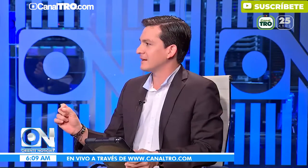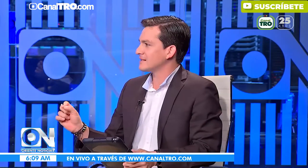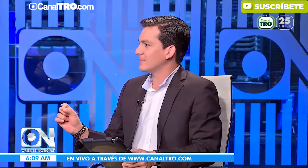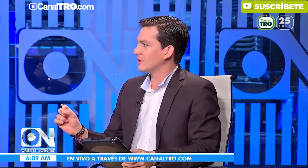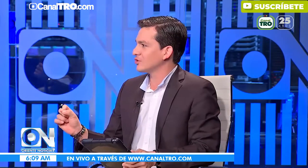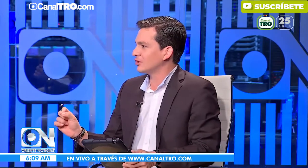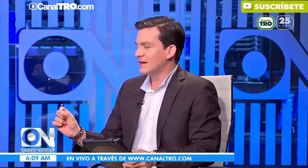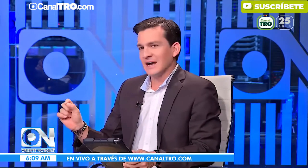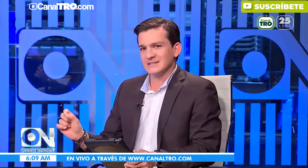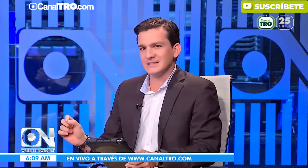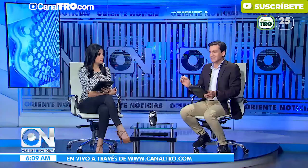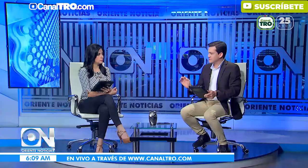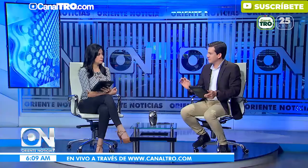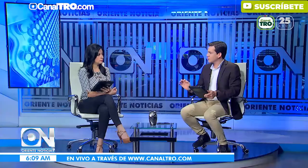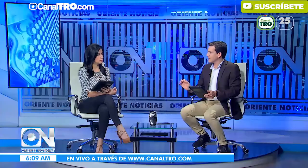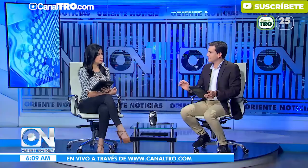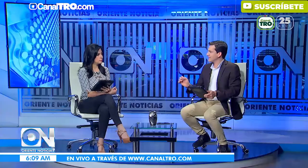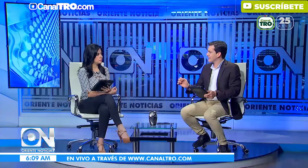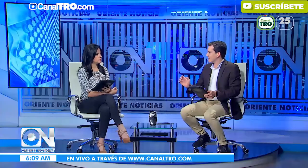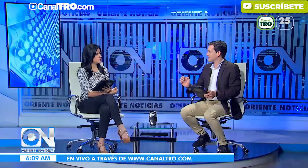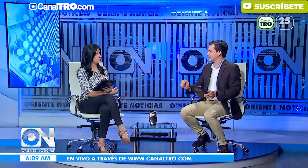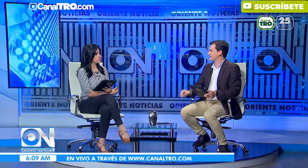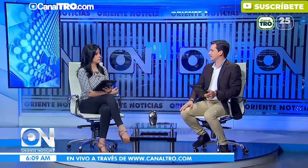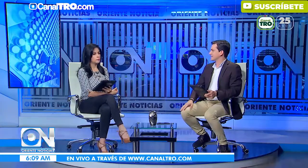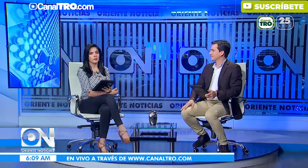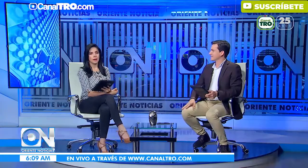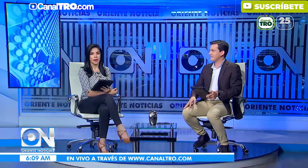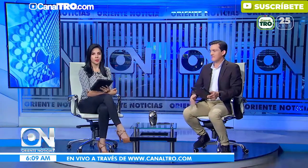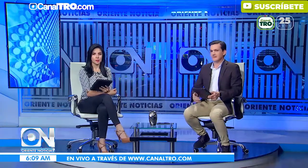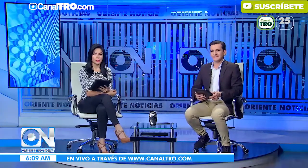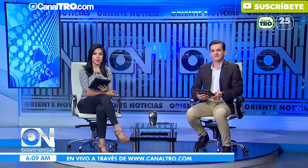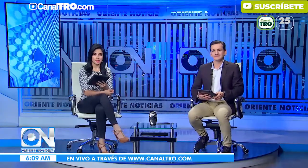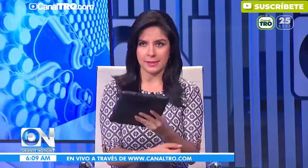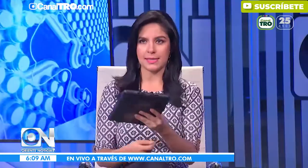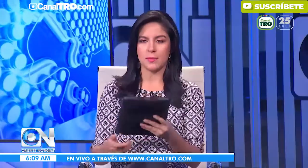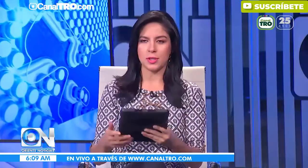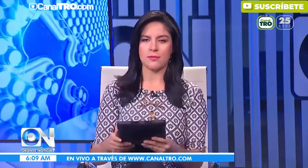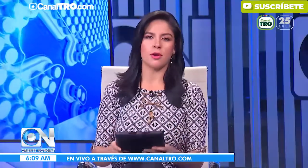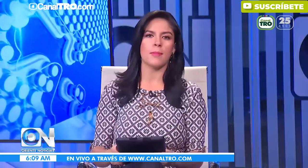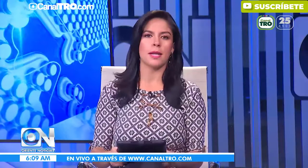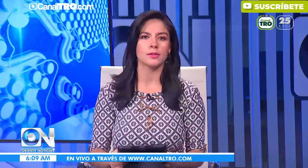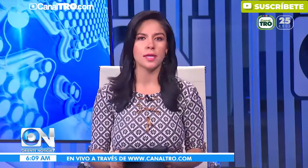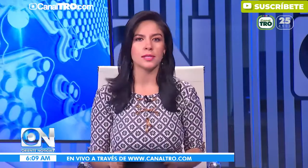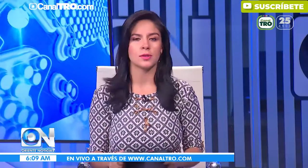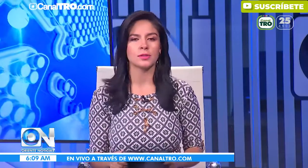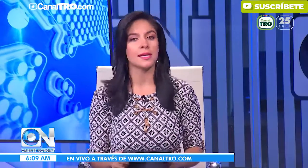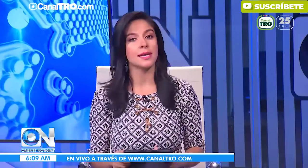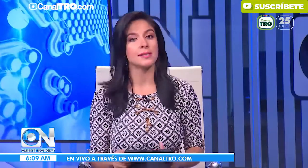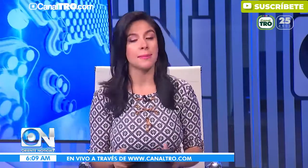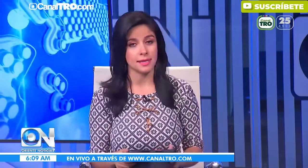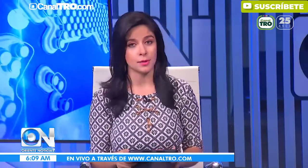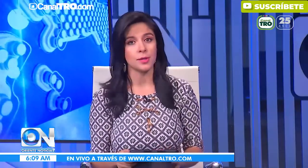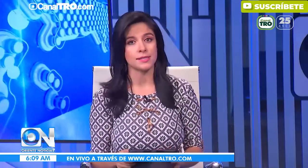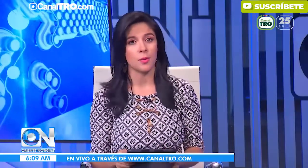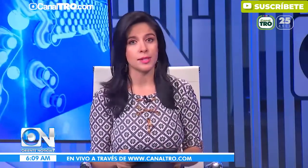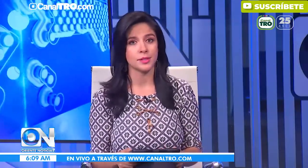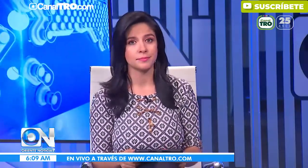Marta, para esta población asistir a recibir sus clases y capacitarse. A continuación les presentamos el informe para que ustedes conozcan qué están pasando con esta población.